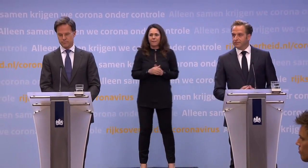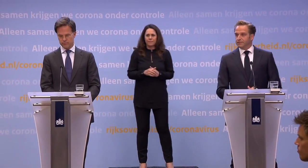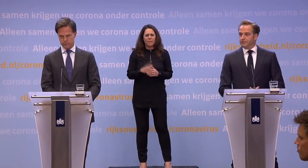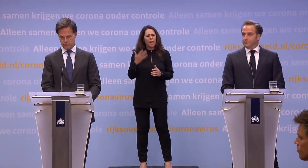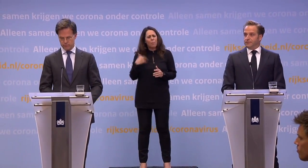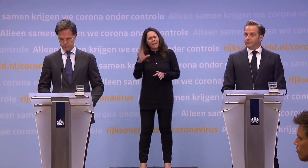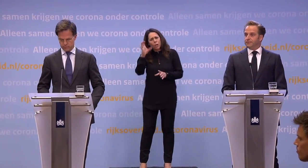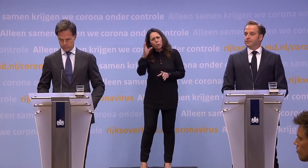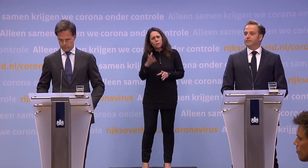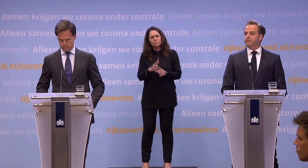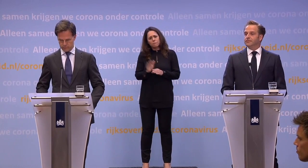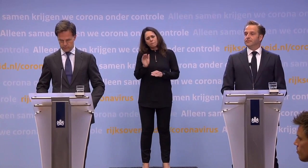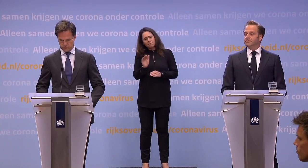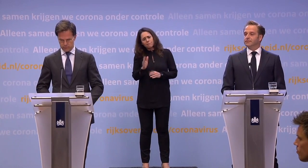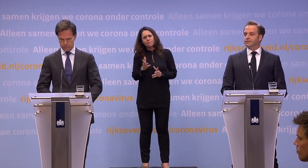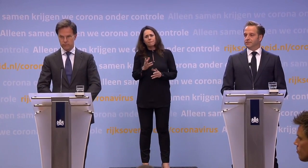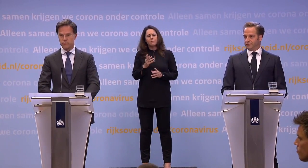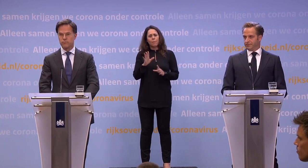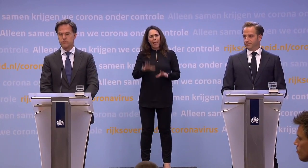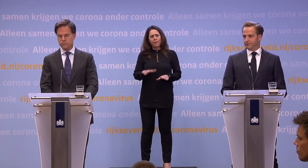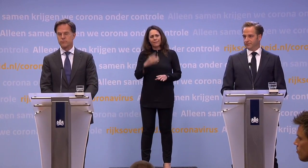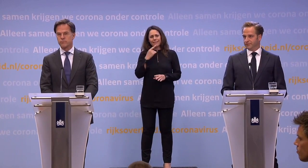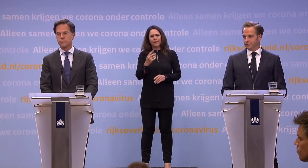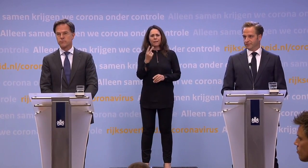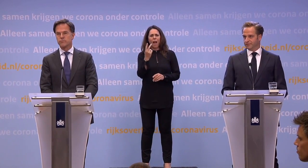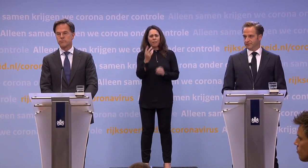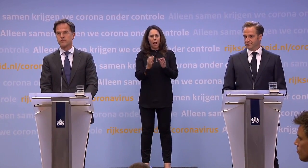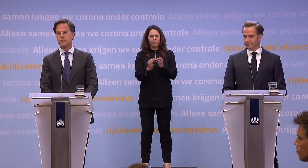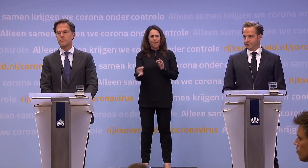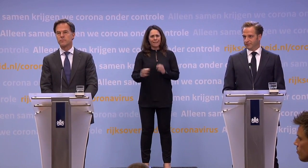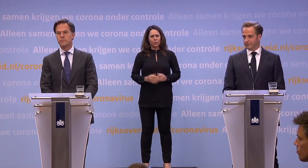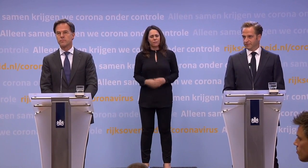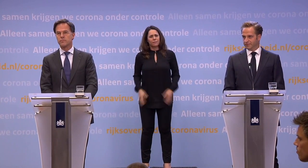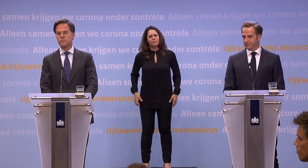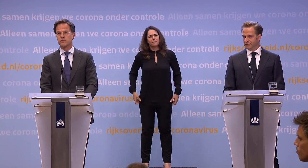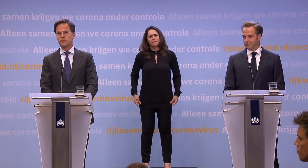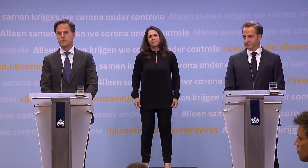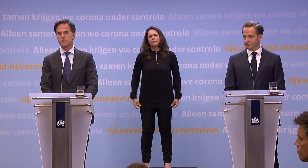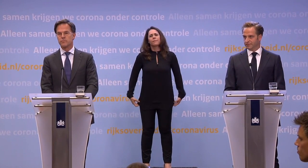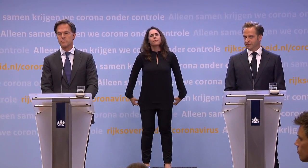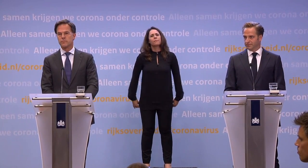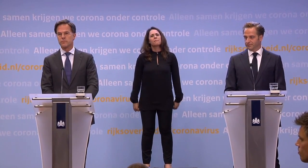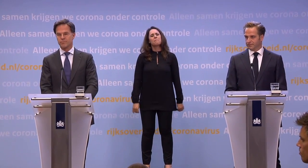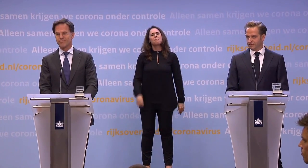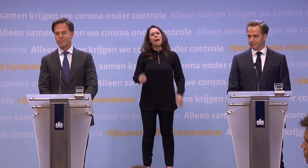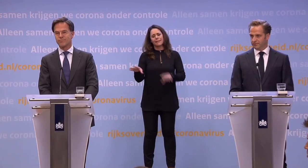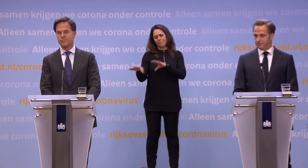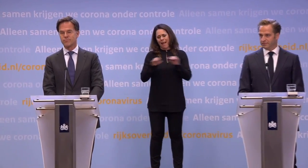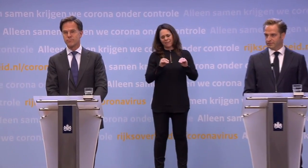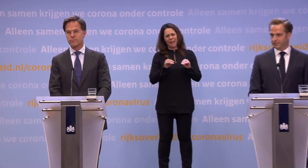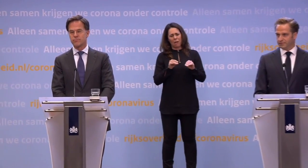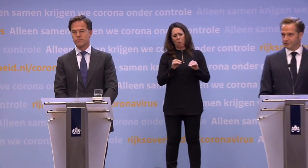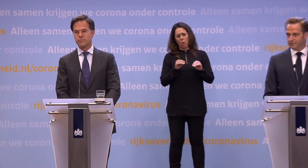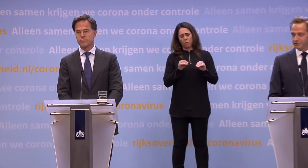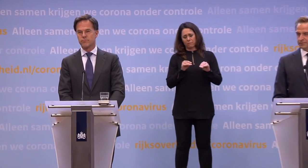heel erg hameren op die anderhalve meter... ...maar de kritiek op die maatregel neemt de laatste tijd heel erg toe... ...en uit